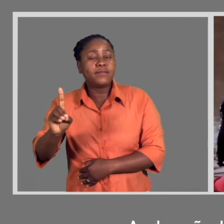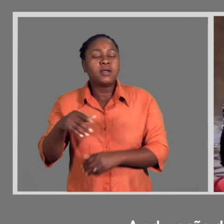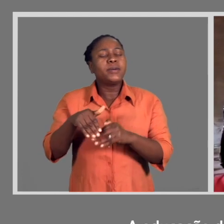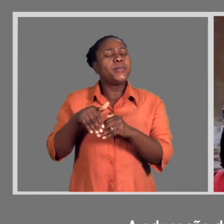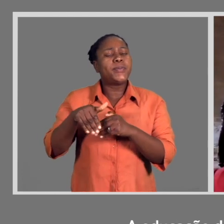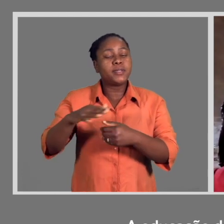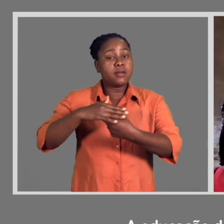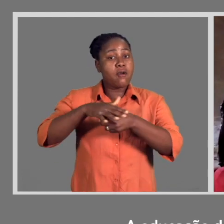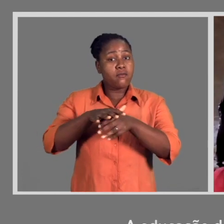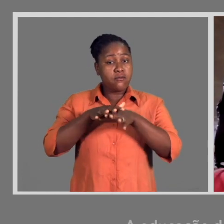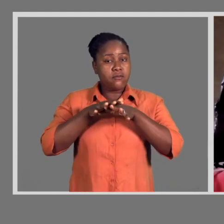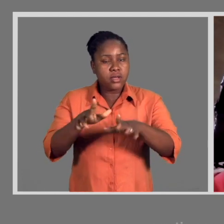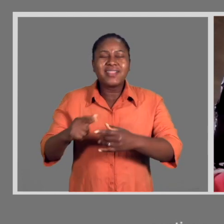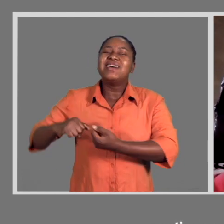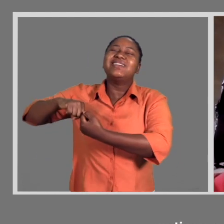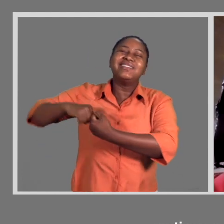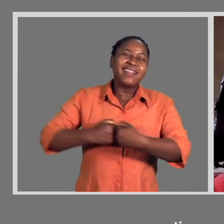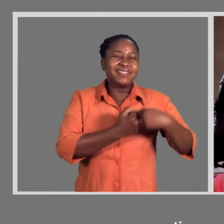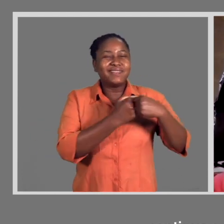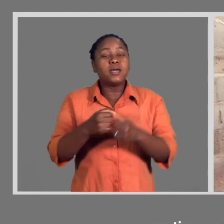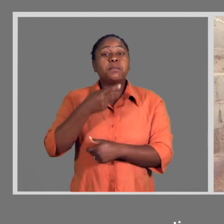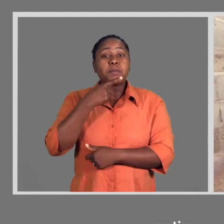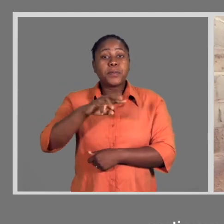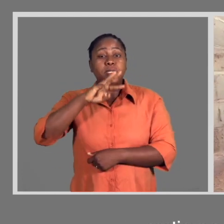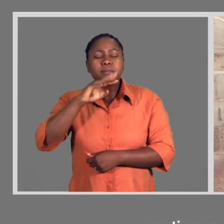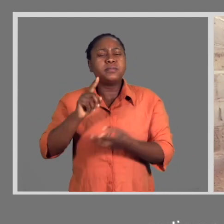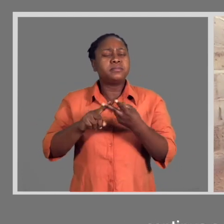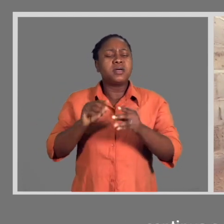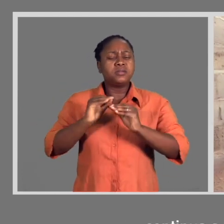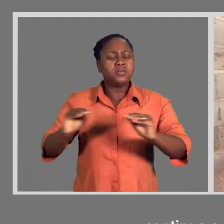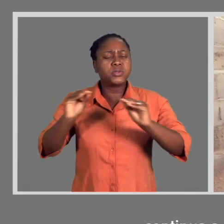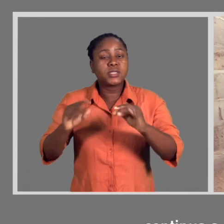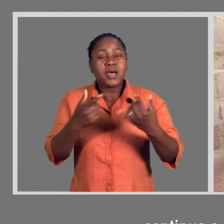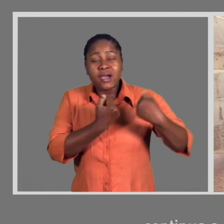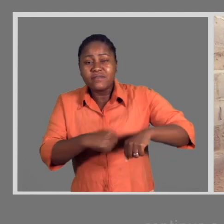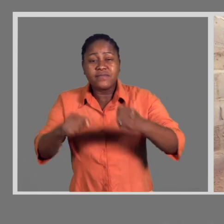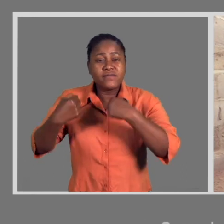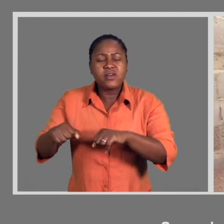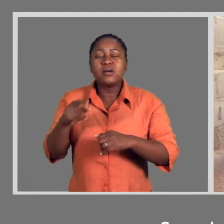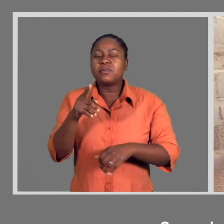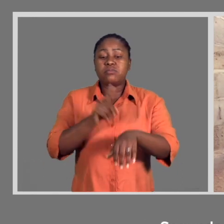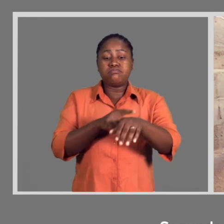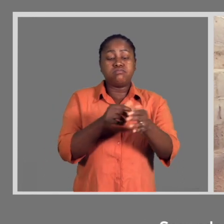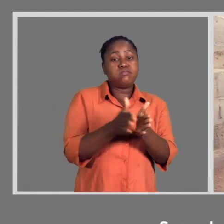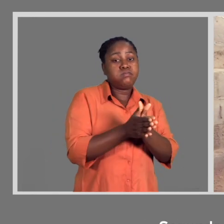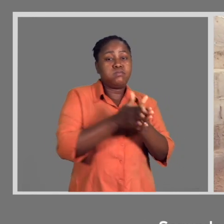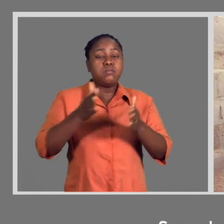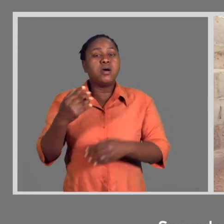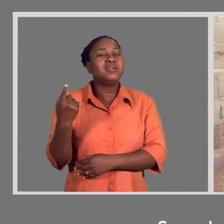a pandemia da Covid-19 continua a ser um desafio para pais e encarregados de educação. Segundo eles, as atividades em